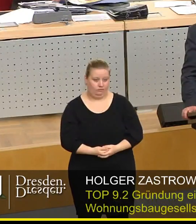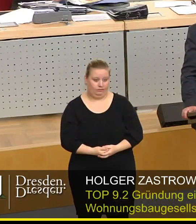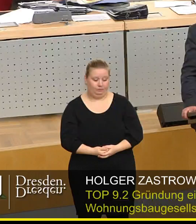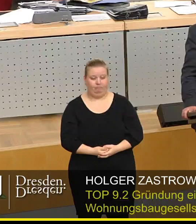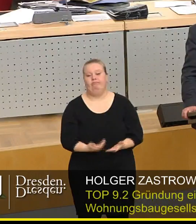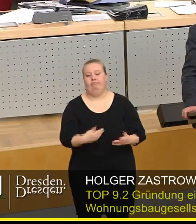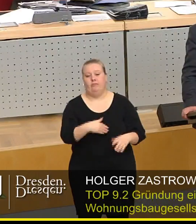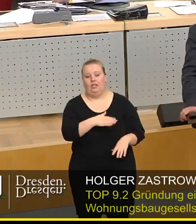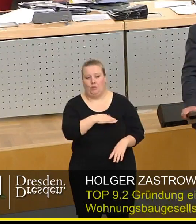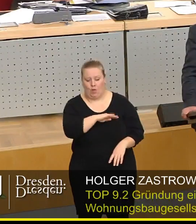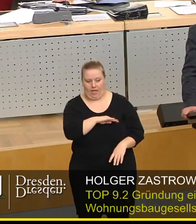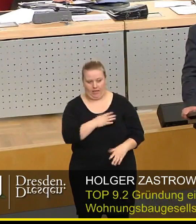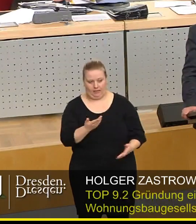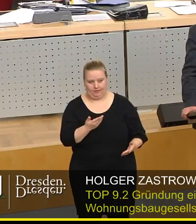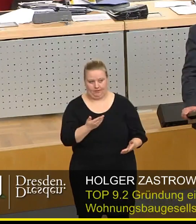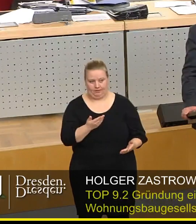Liebe Kollegen,